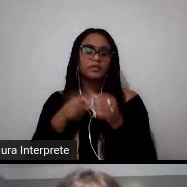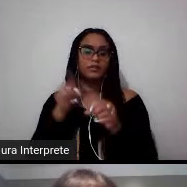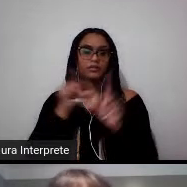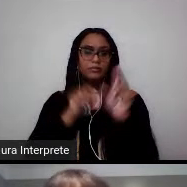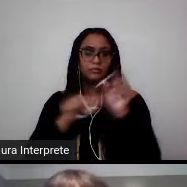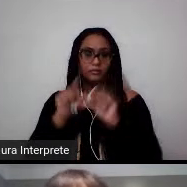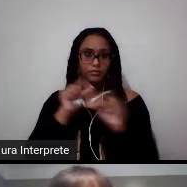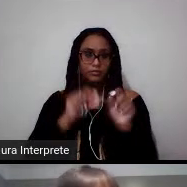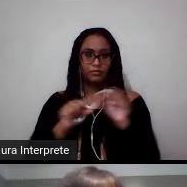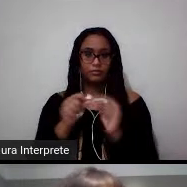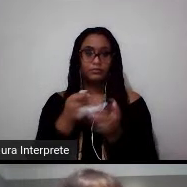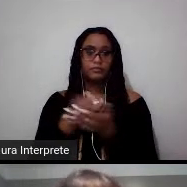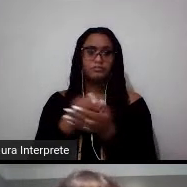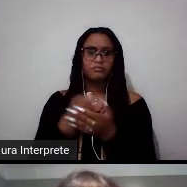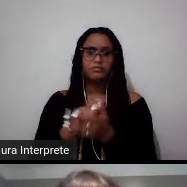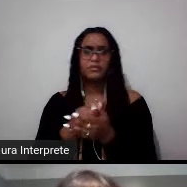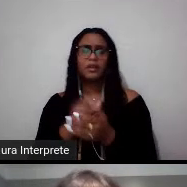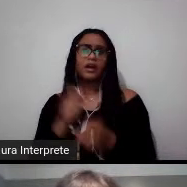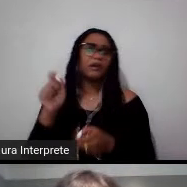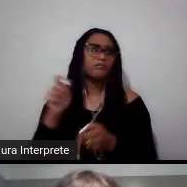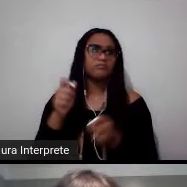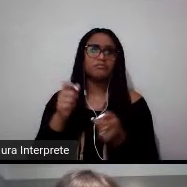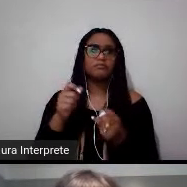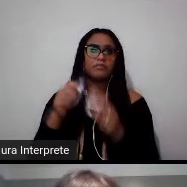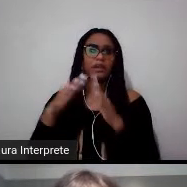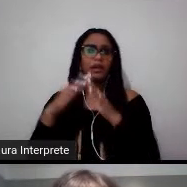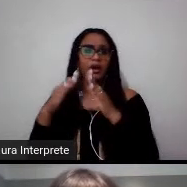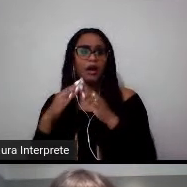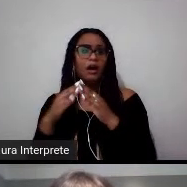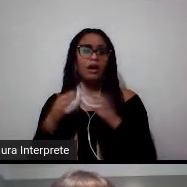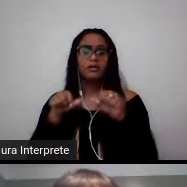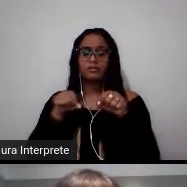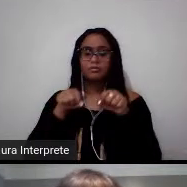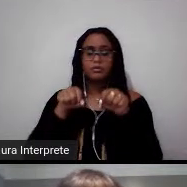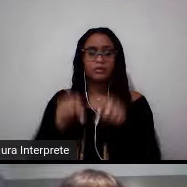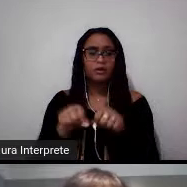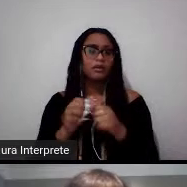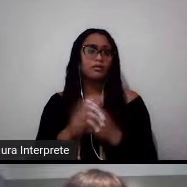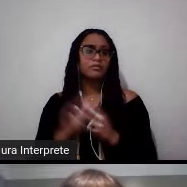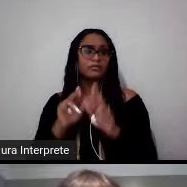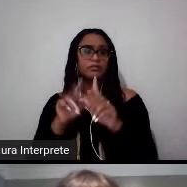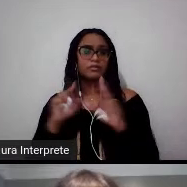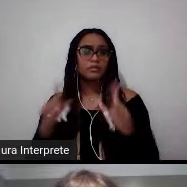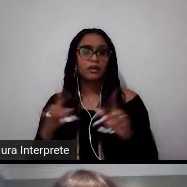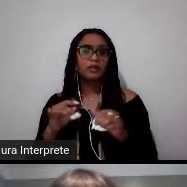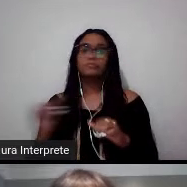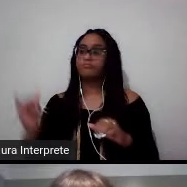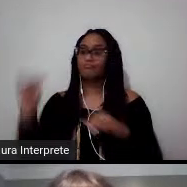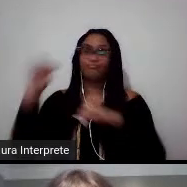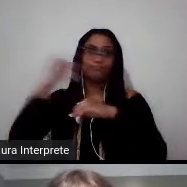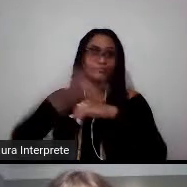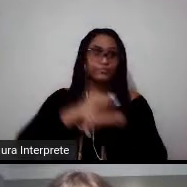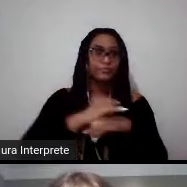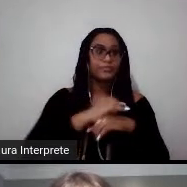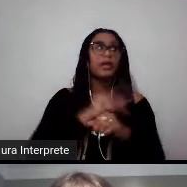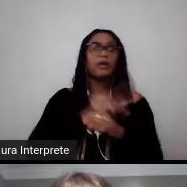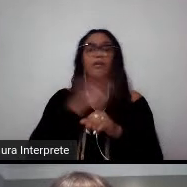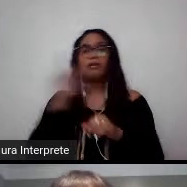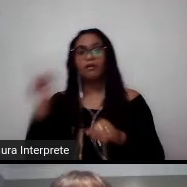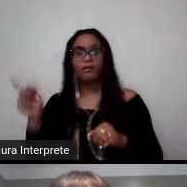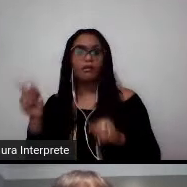você poder pagar aluguel, para você poder pagar as contas de mercado. Passagem de ida e volta para o Reino Unido.